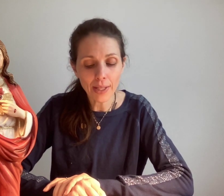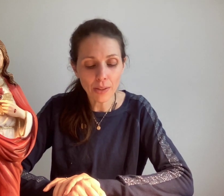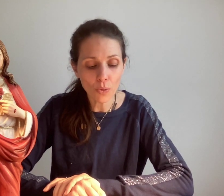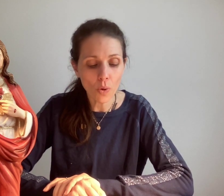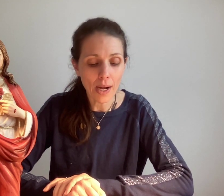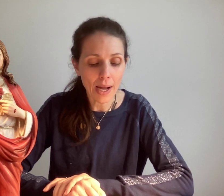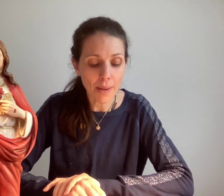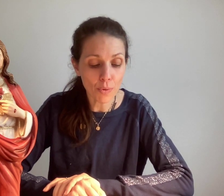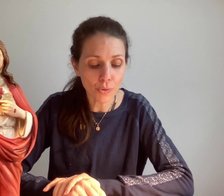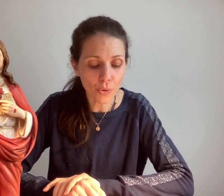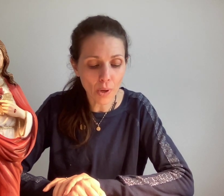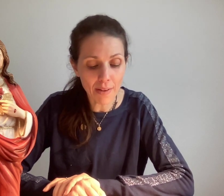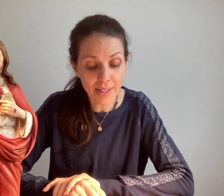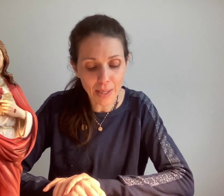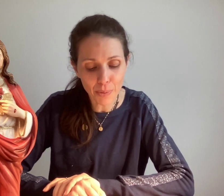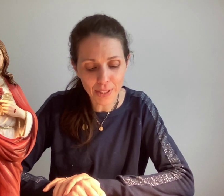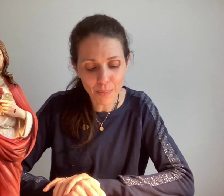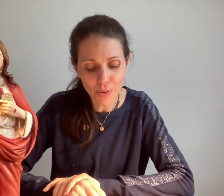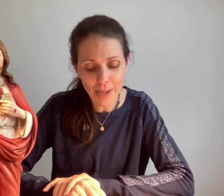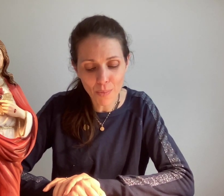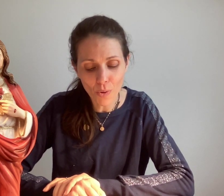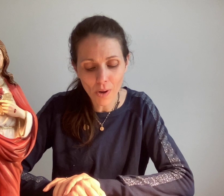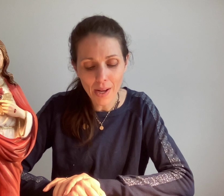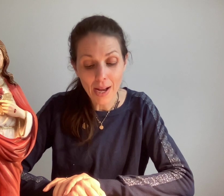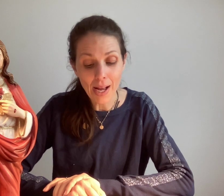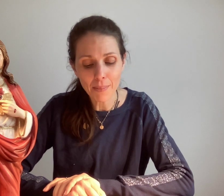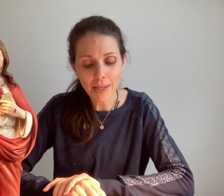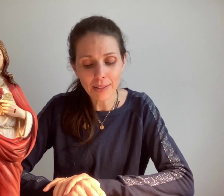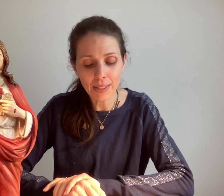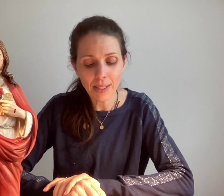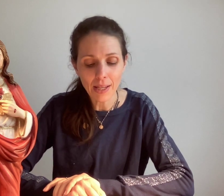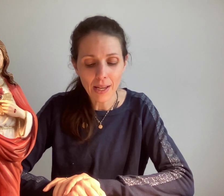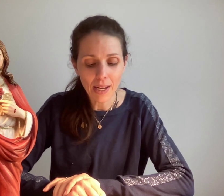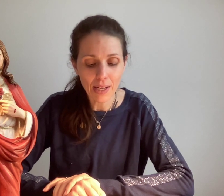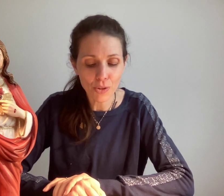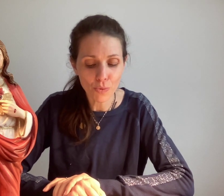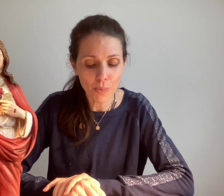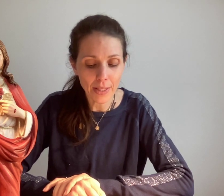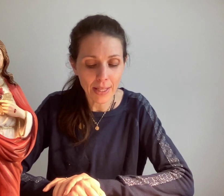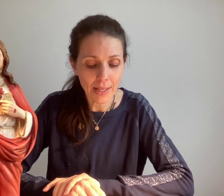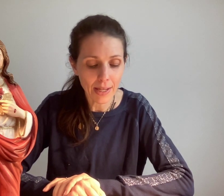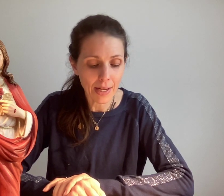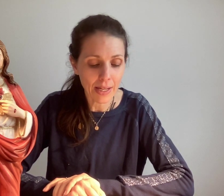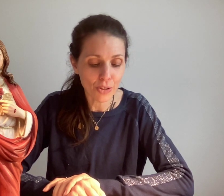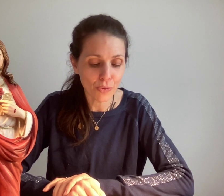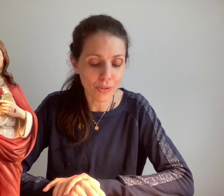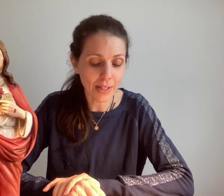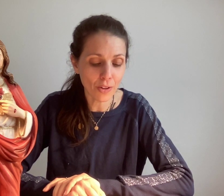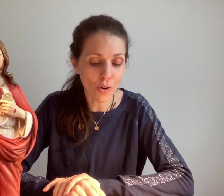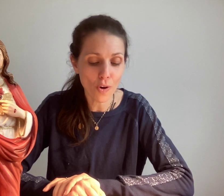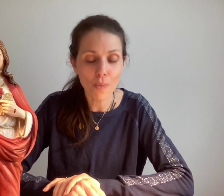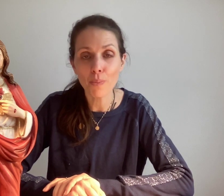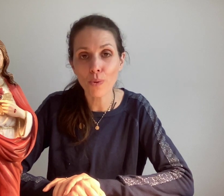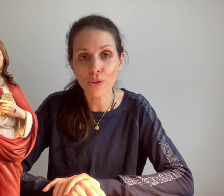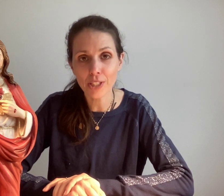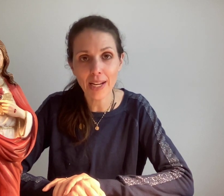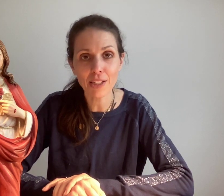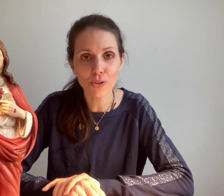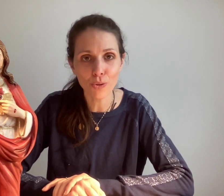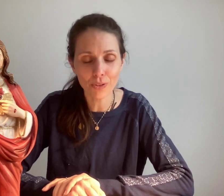cadeau à mon Dieu avec un petit mot d'amour, un merci, un je vous bénis, un je vous adore, pour chaque chose